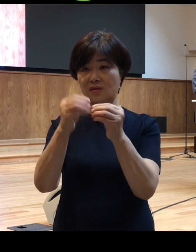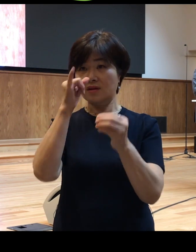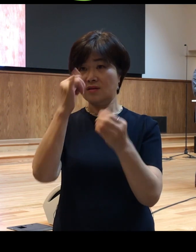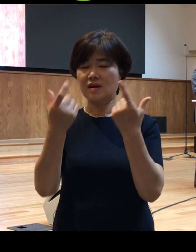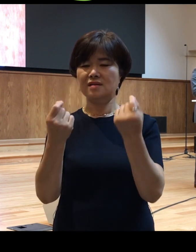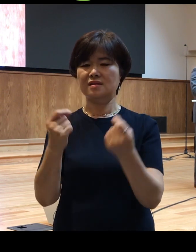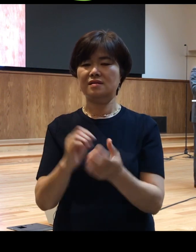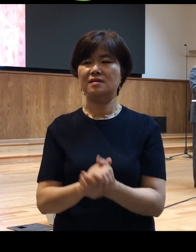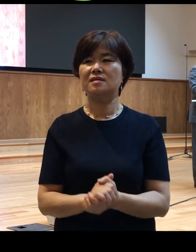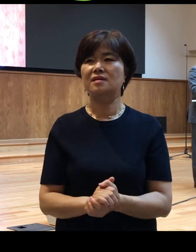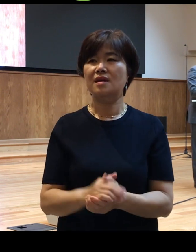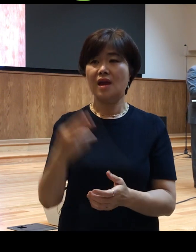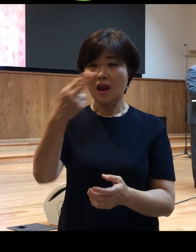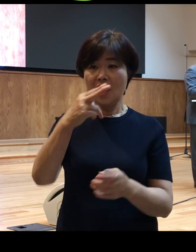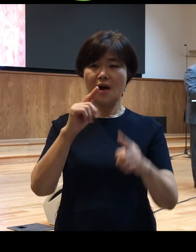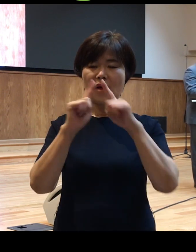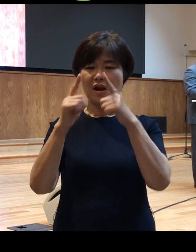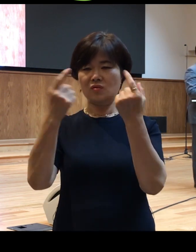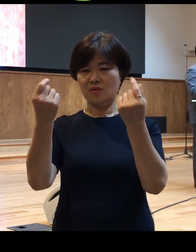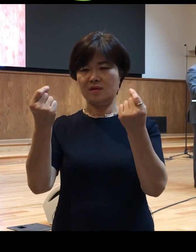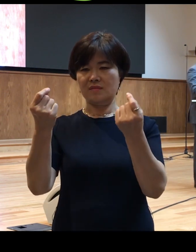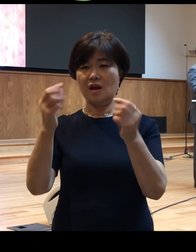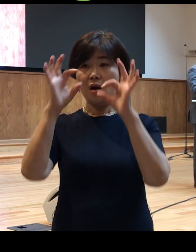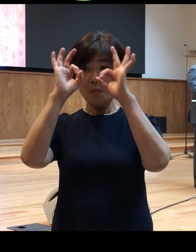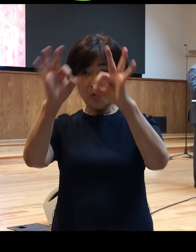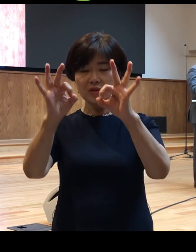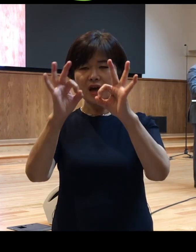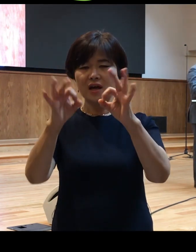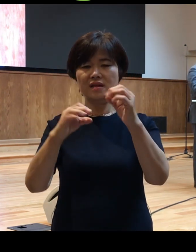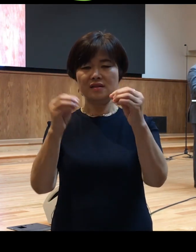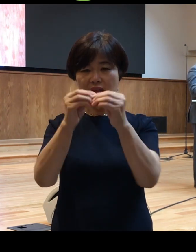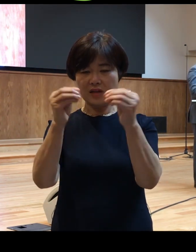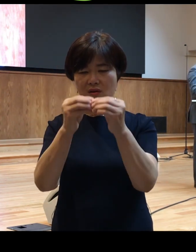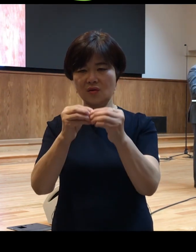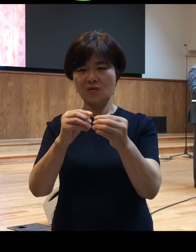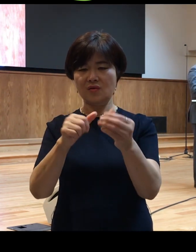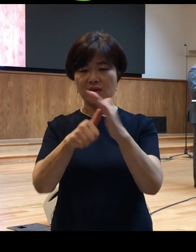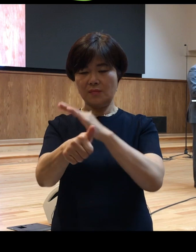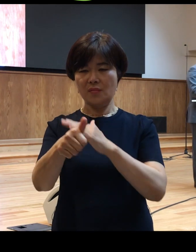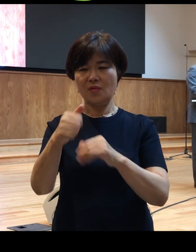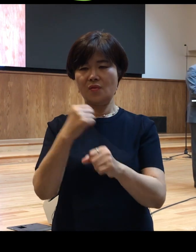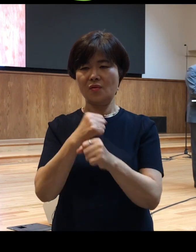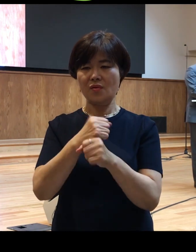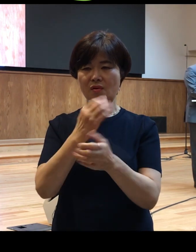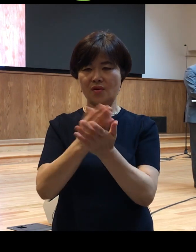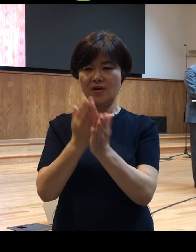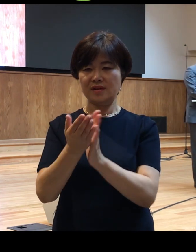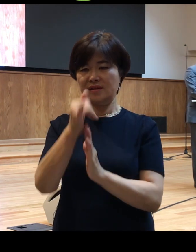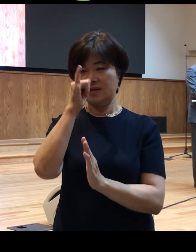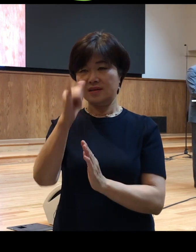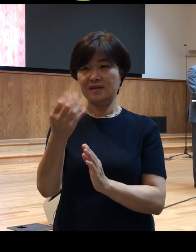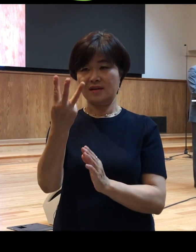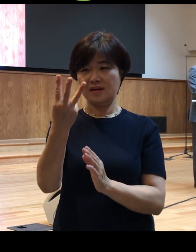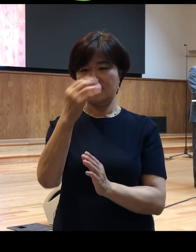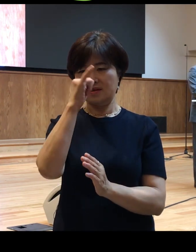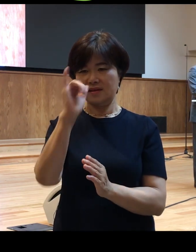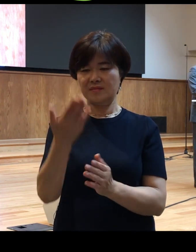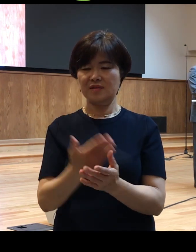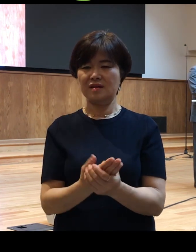그럼 헬라어에도 보다라는 단어가 대표적인 단어가 여러가지가 있는 한 세가지 정도가 있습니다 에이돈 블레포